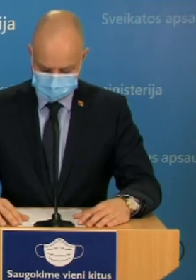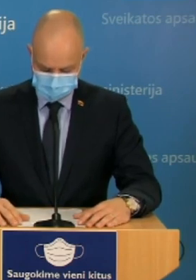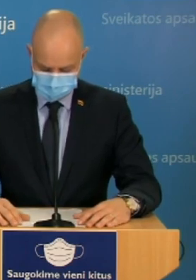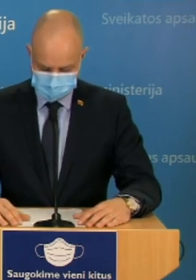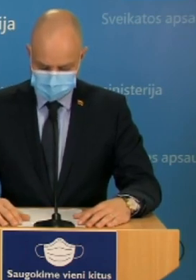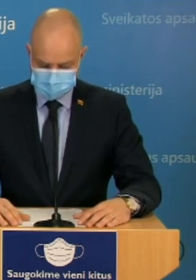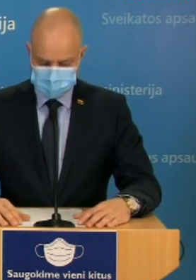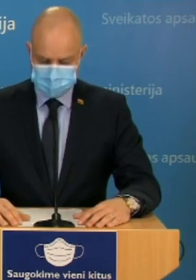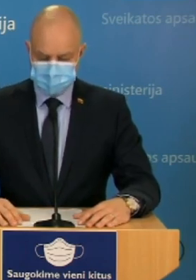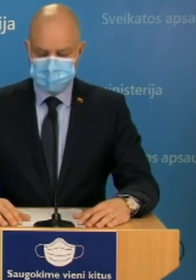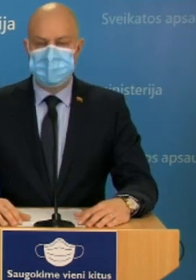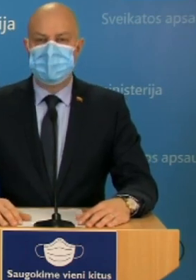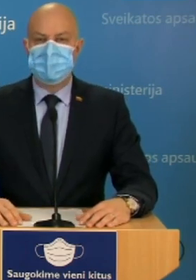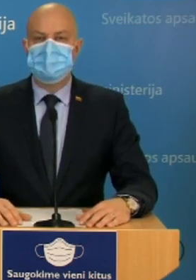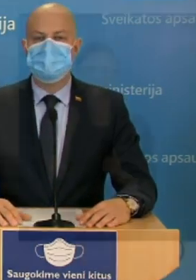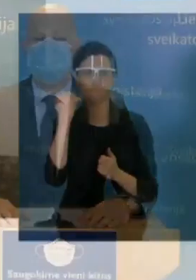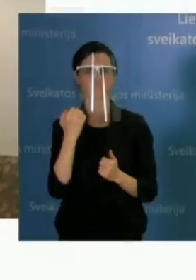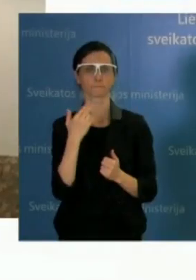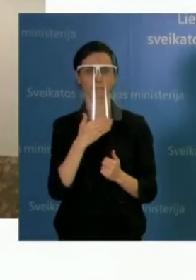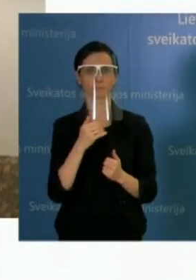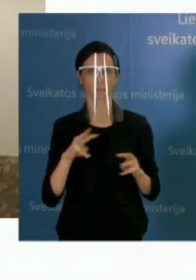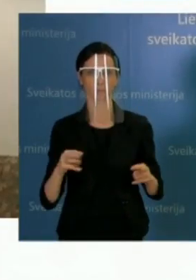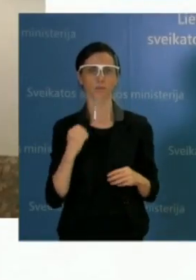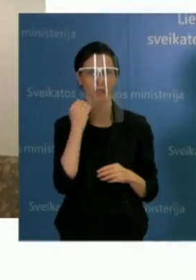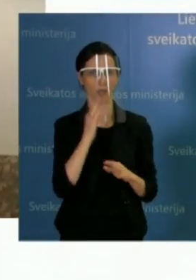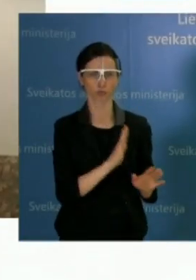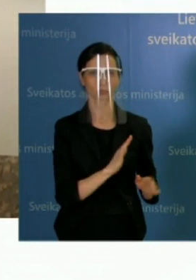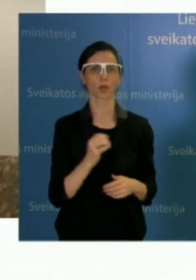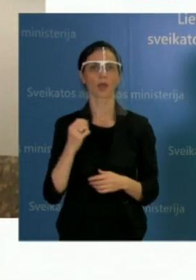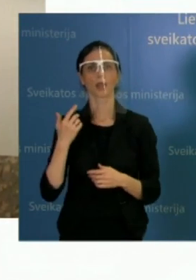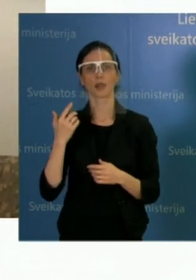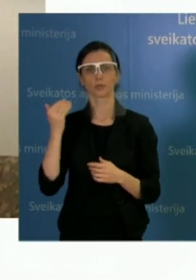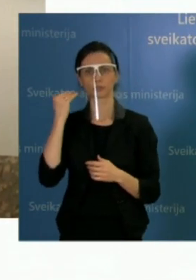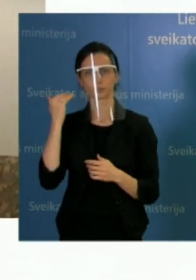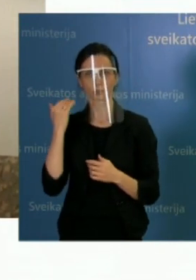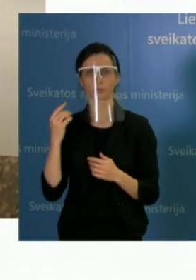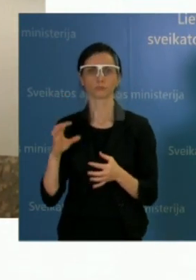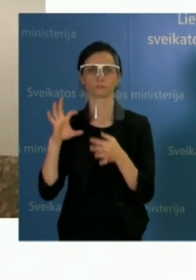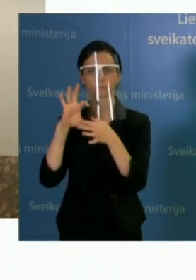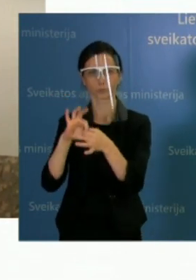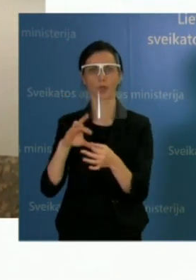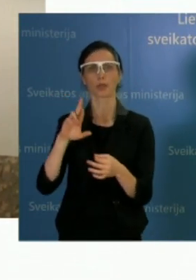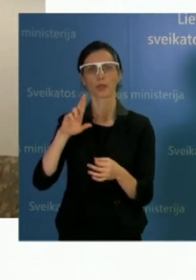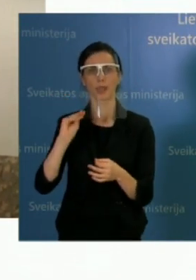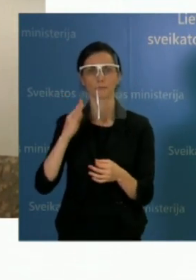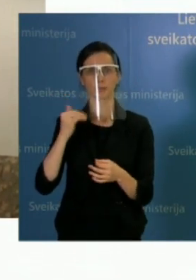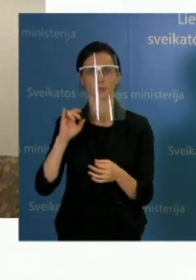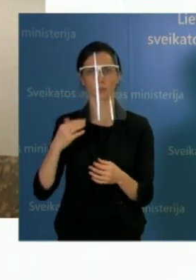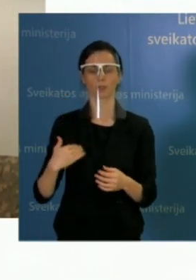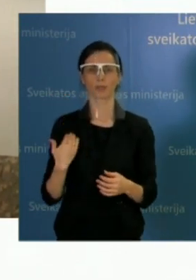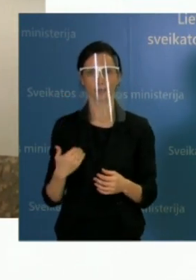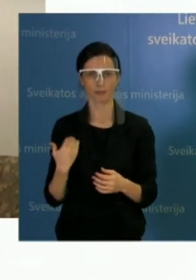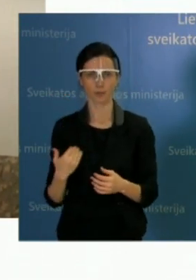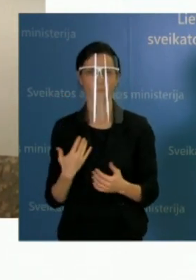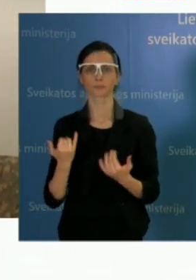Na, dabar jungiamės prie Šiaulių. Labadiena, Remigijau. Jūsų prašom papasakoti apie tai, kaip